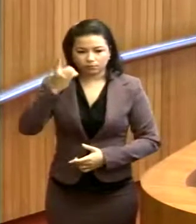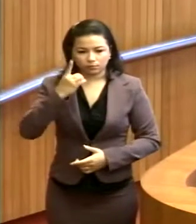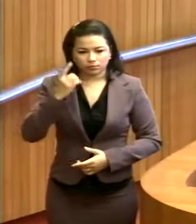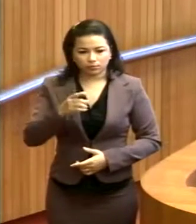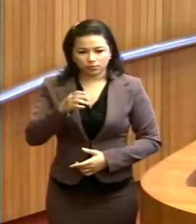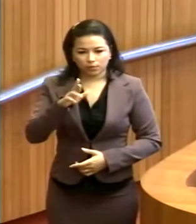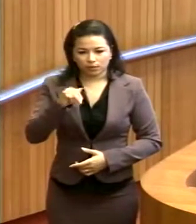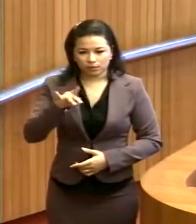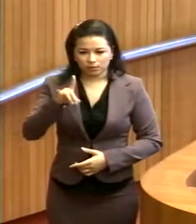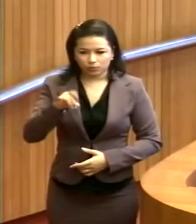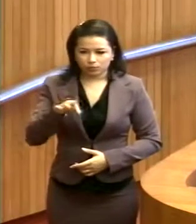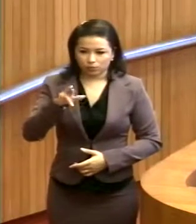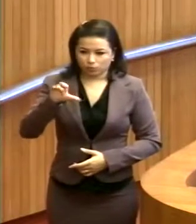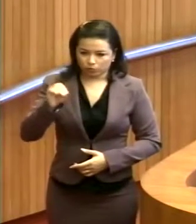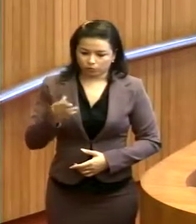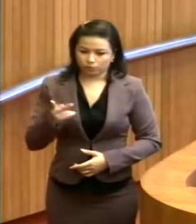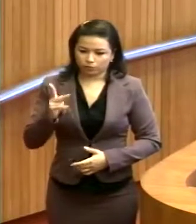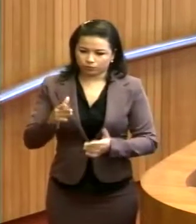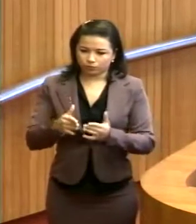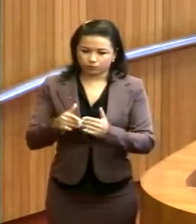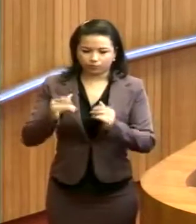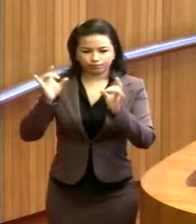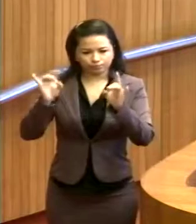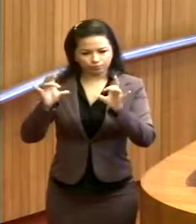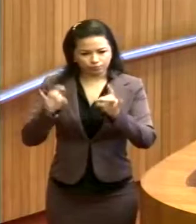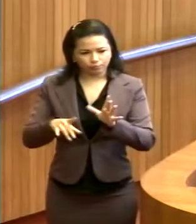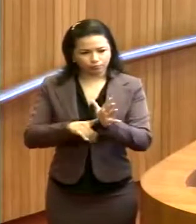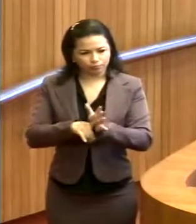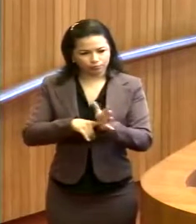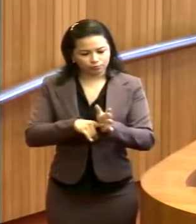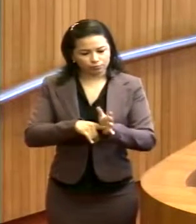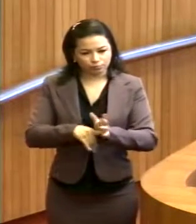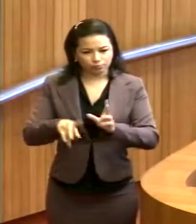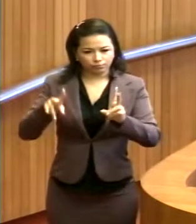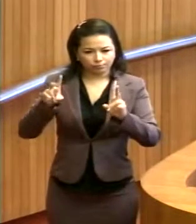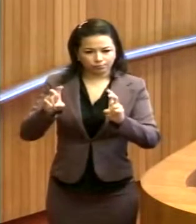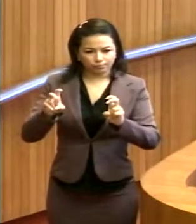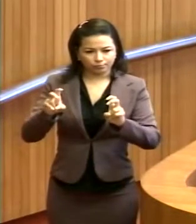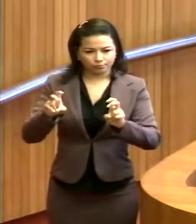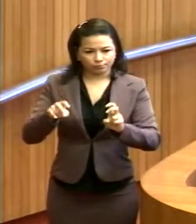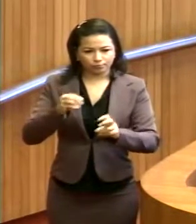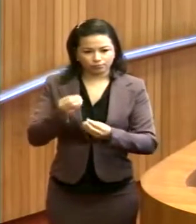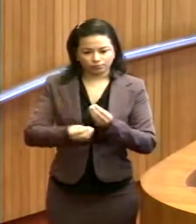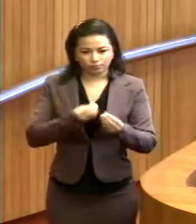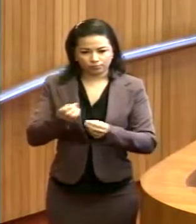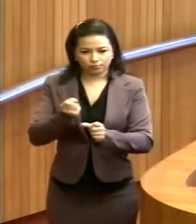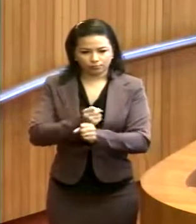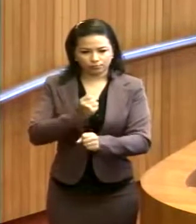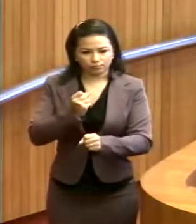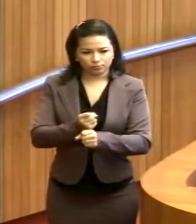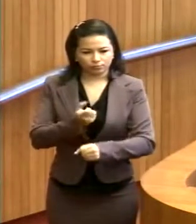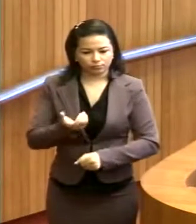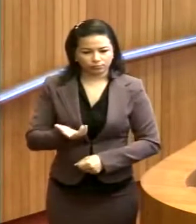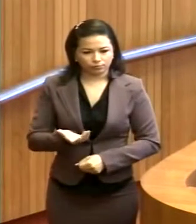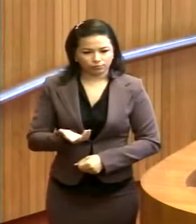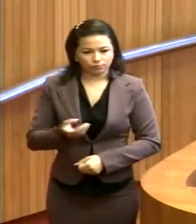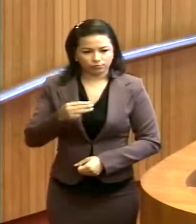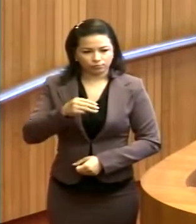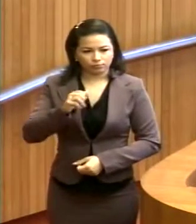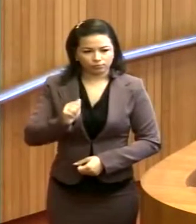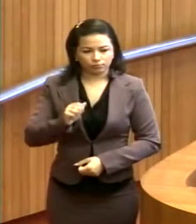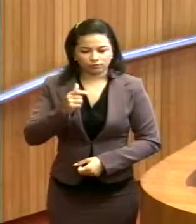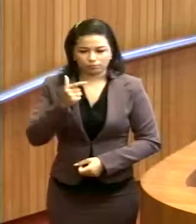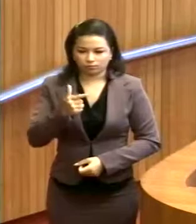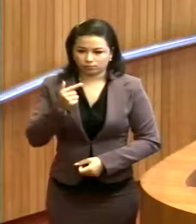Raimundo Louro, um pedido especial de fiscalização em relação ao andamento dessa obra da AMA